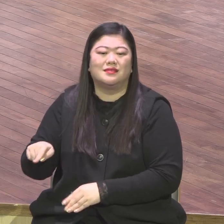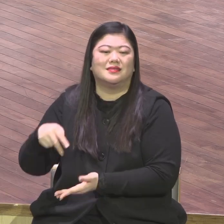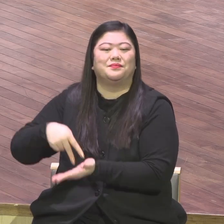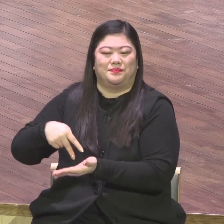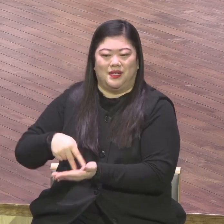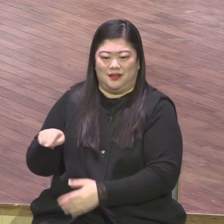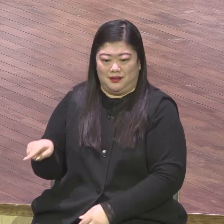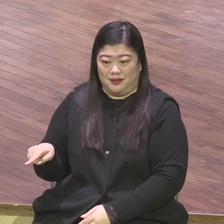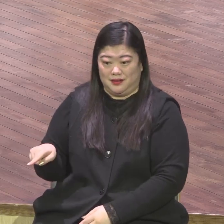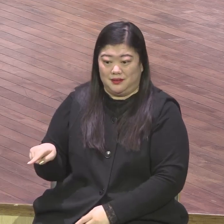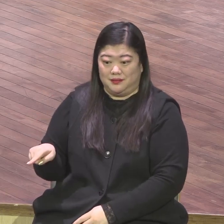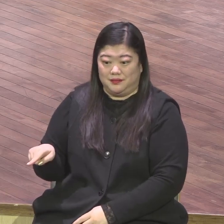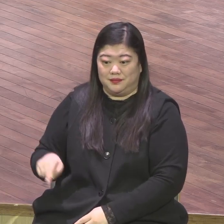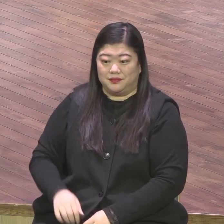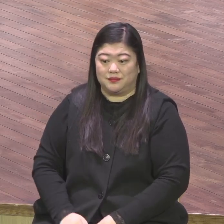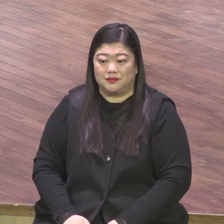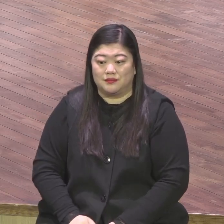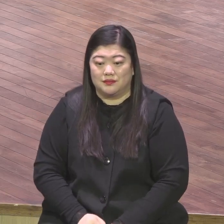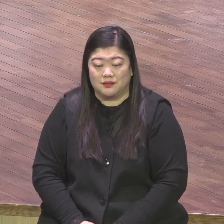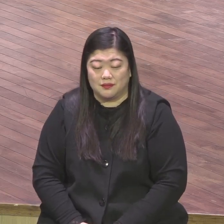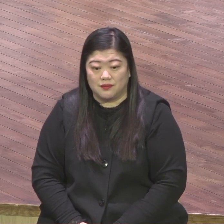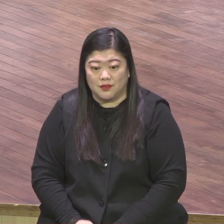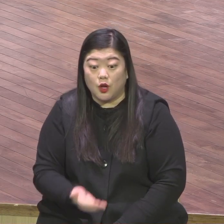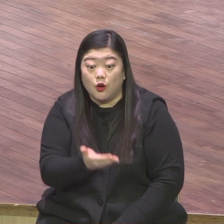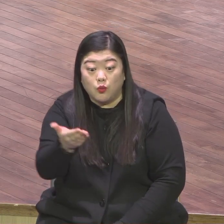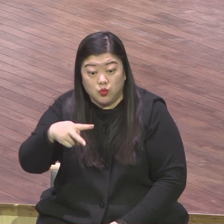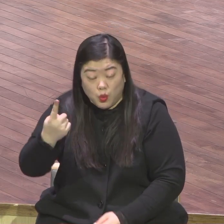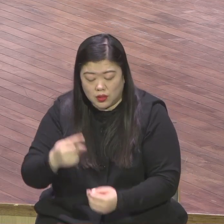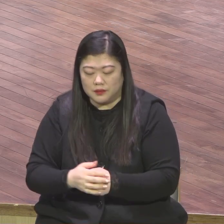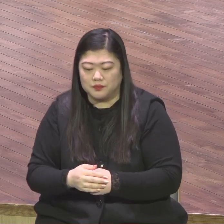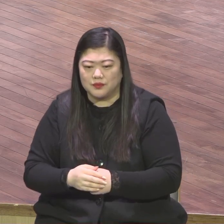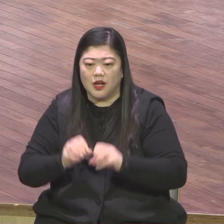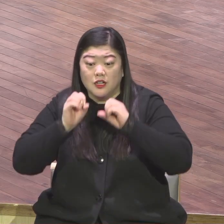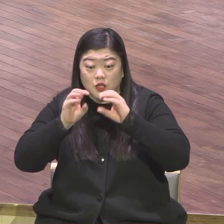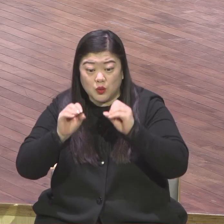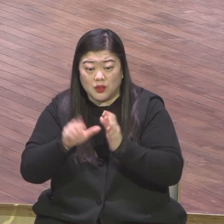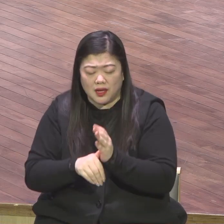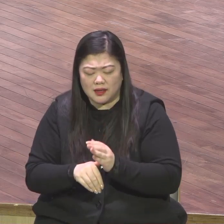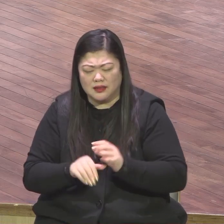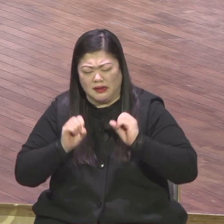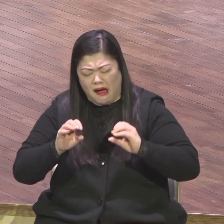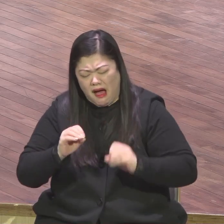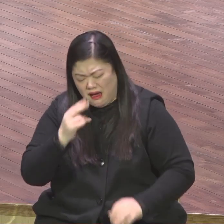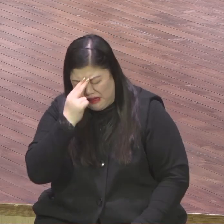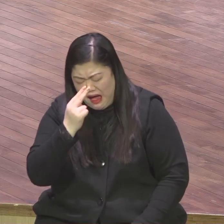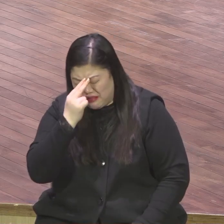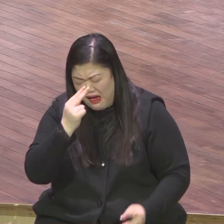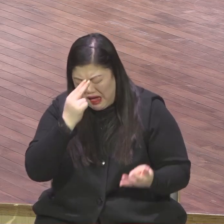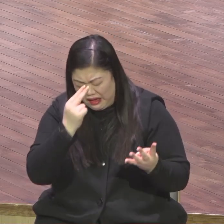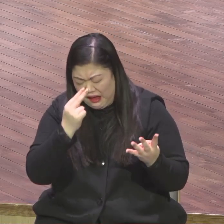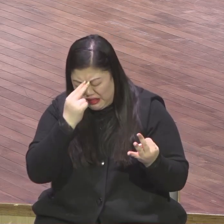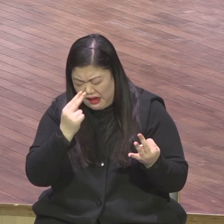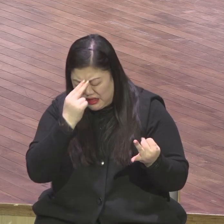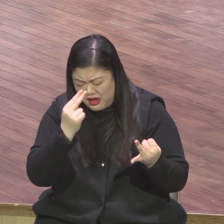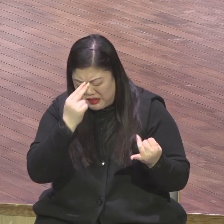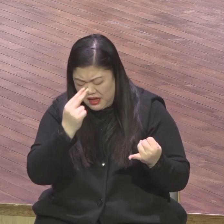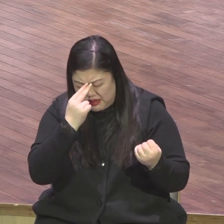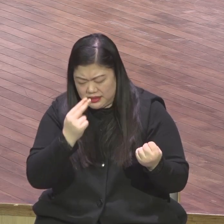한 번 더가 축적이 되면 어느 순간에 폭발적으로 일어난 터닝포인트 티핑포인트가 될 것이다